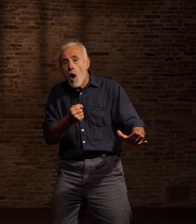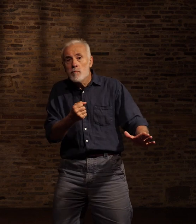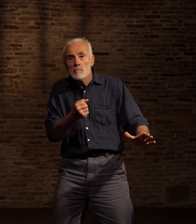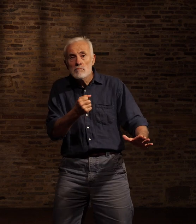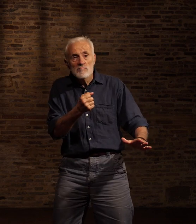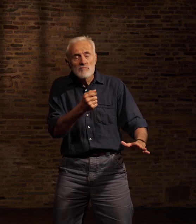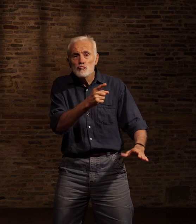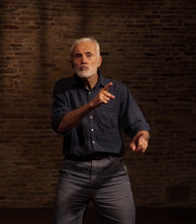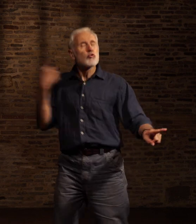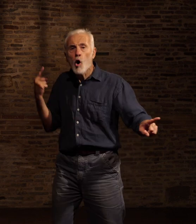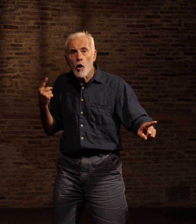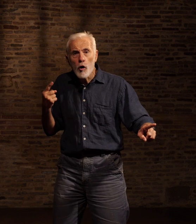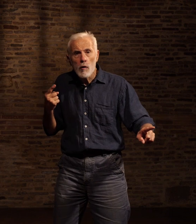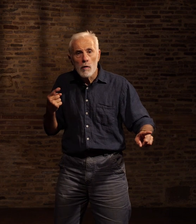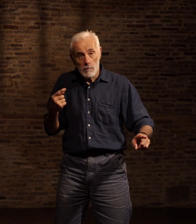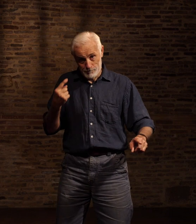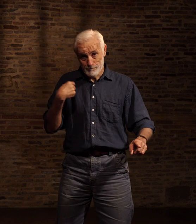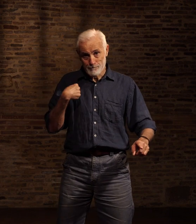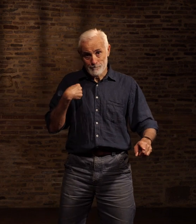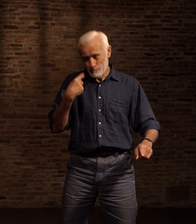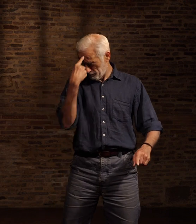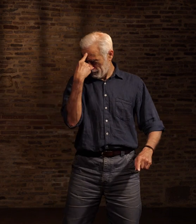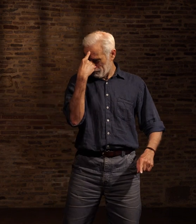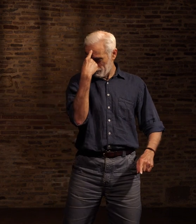pied Voilà comment j'envisageais les choses